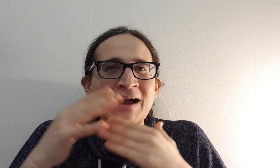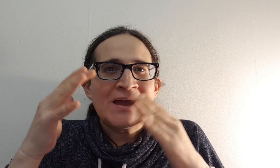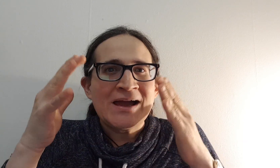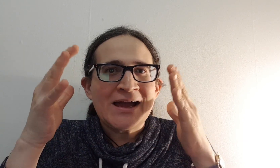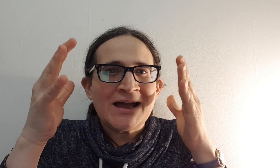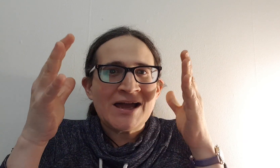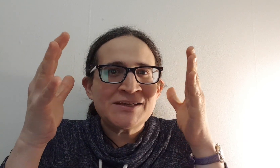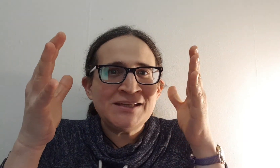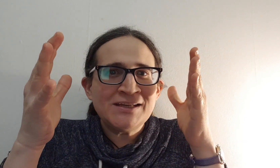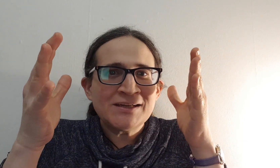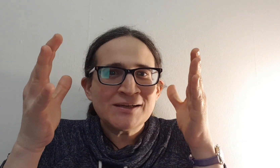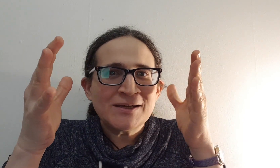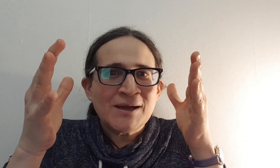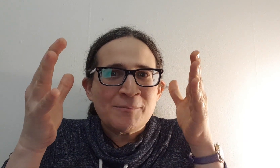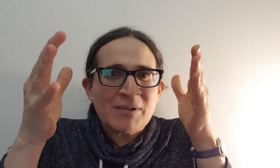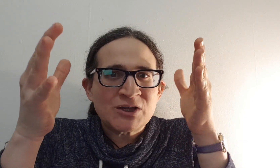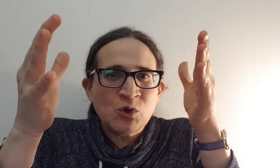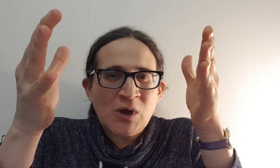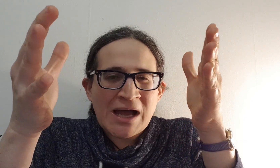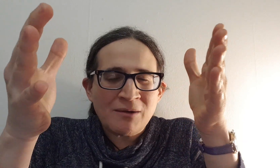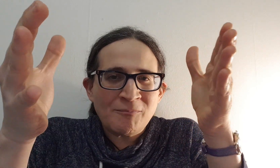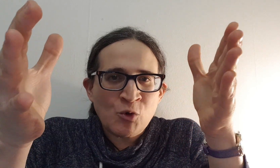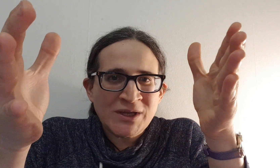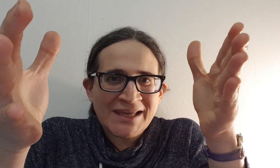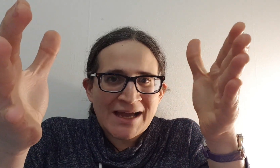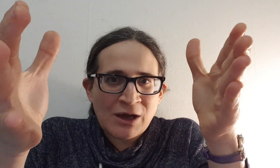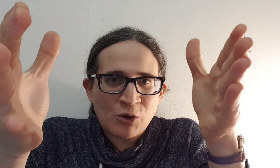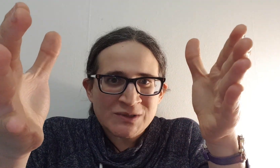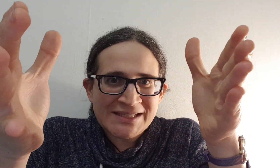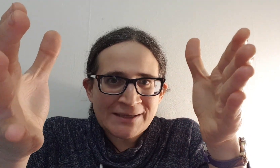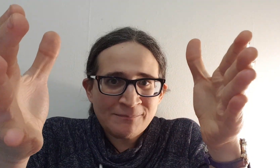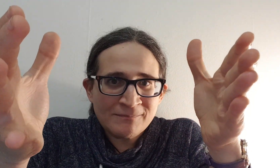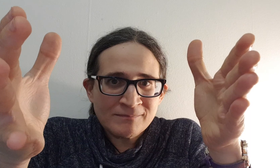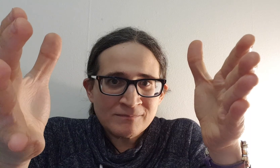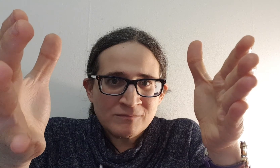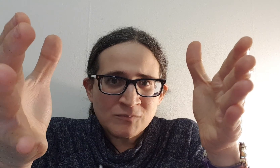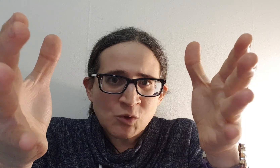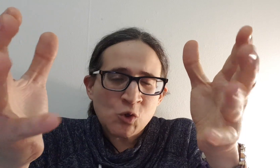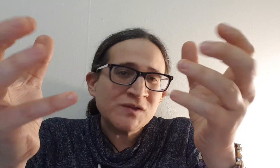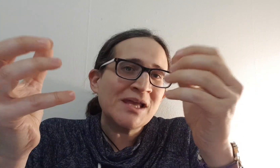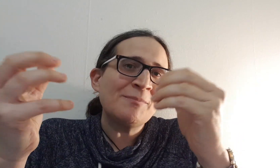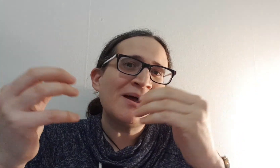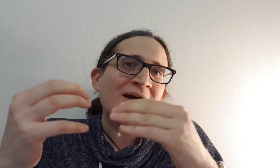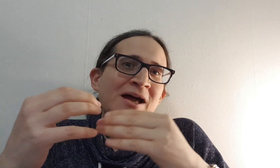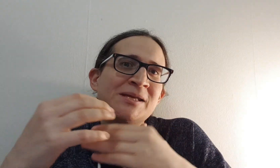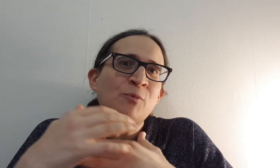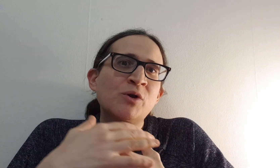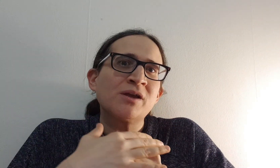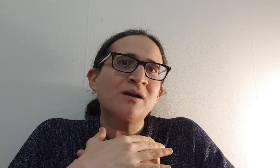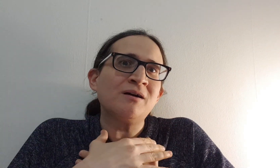אני מכירה, מוכירה אתכם? אתכם אני מוכירה